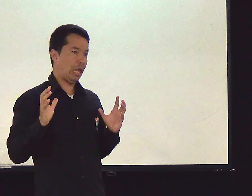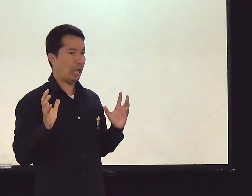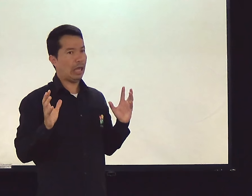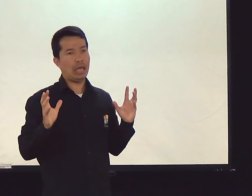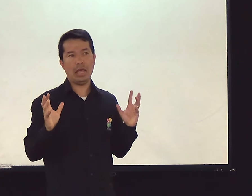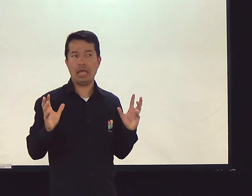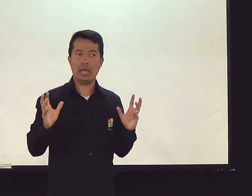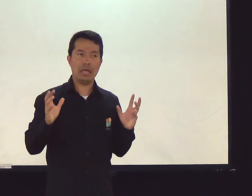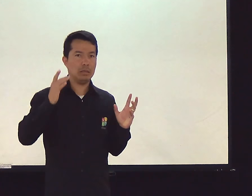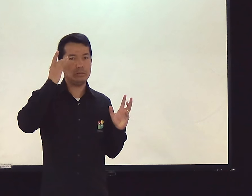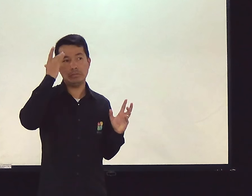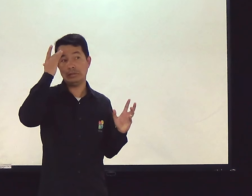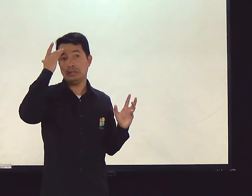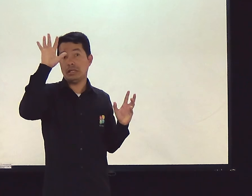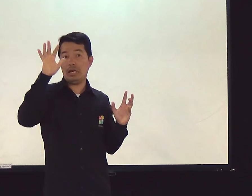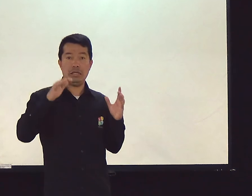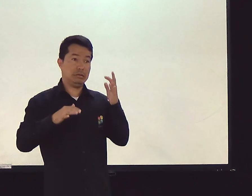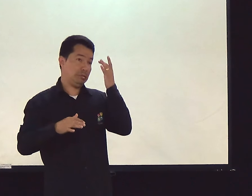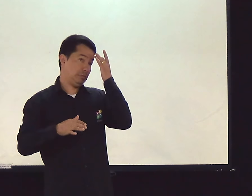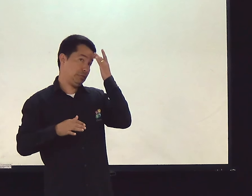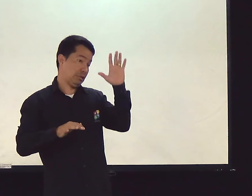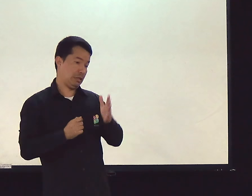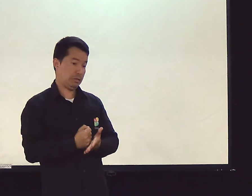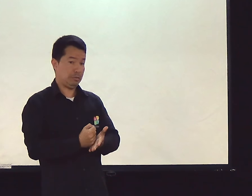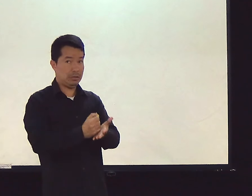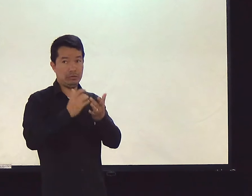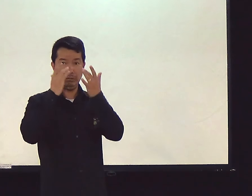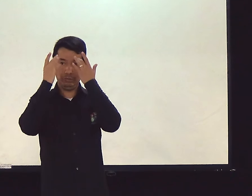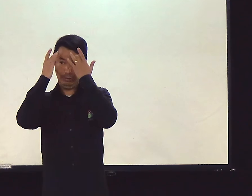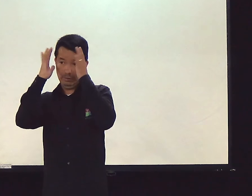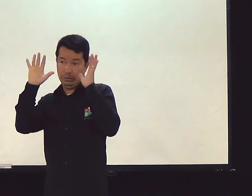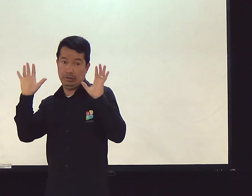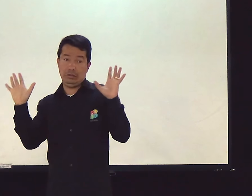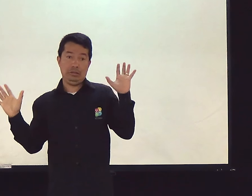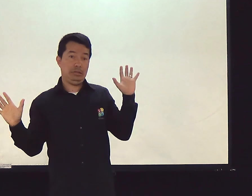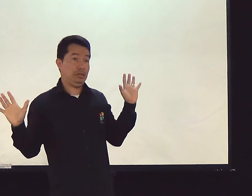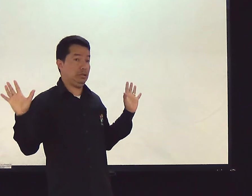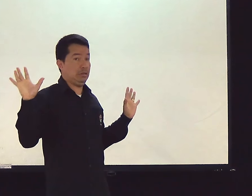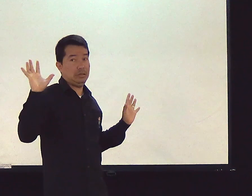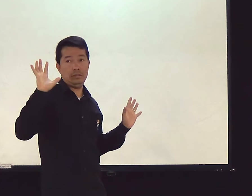Veja bem, pastor. Ó, deixa eu te explicar. Eu não sei, porque...